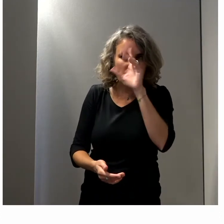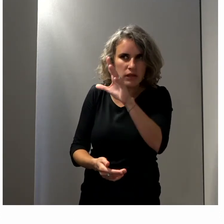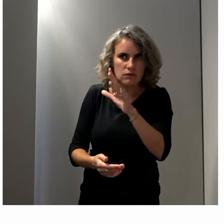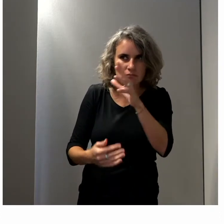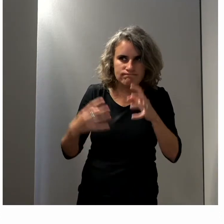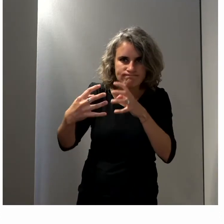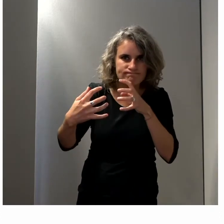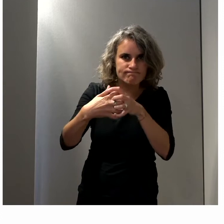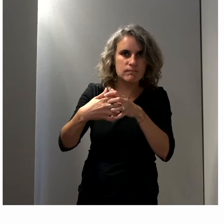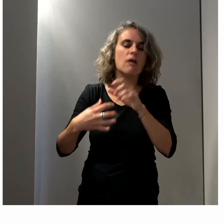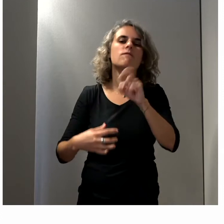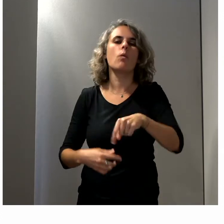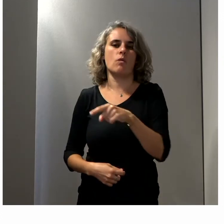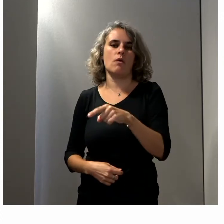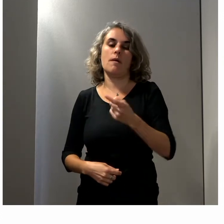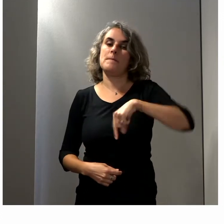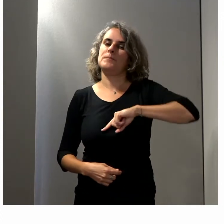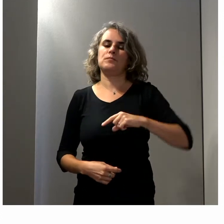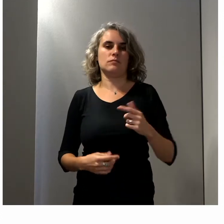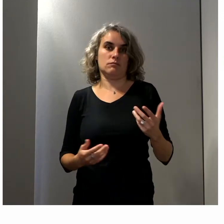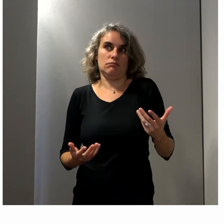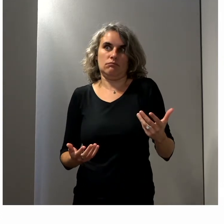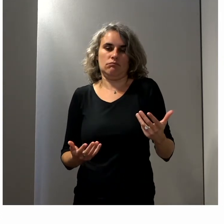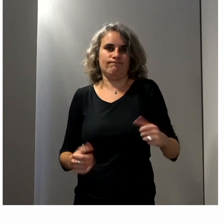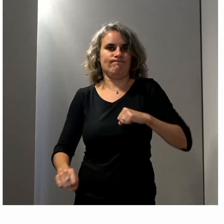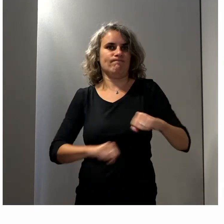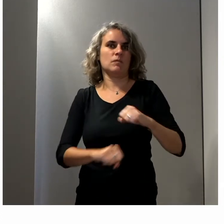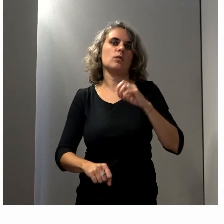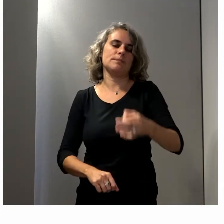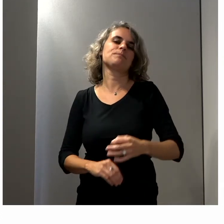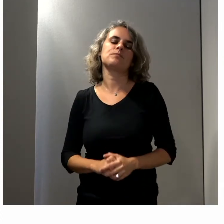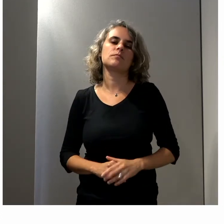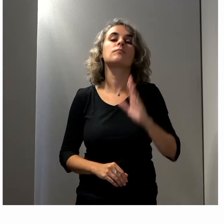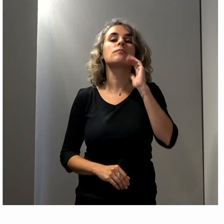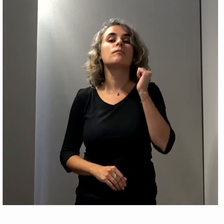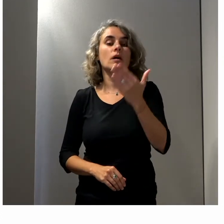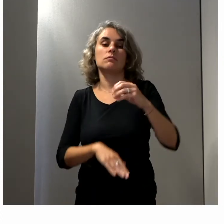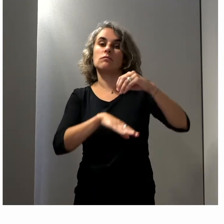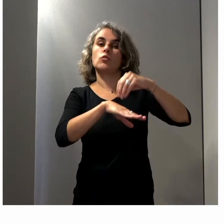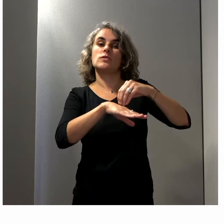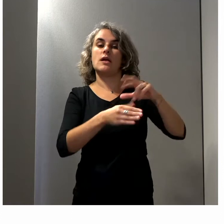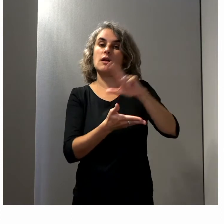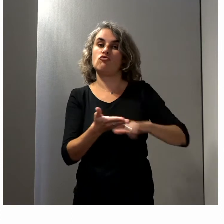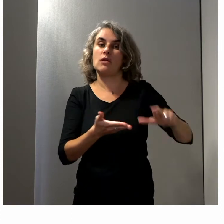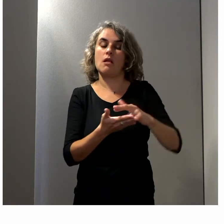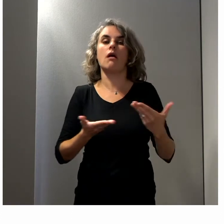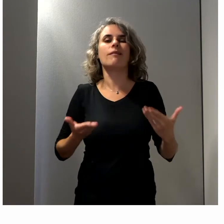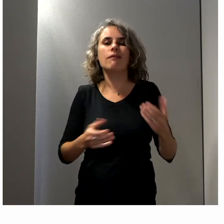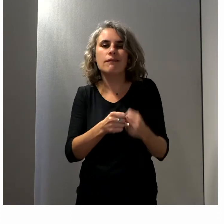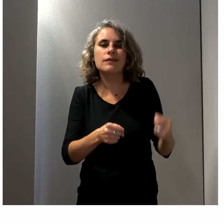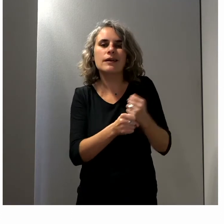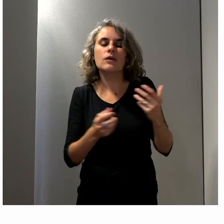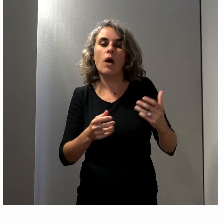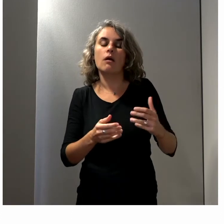personnes en situation de handicap, ce que l'on souhaite mettre en place. Et c'est pourquoi le Conseil régional s doté d'un conseil